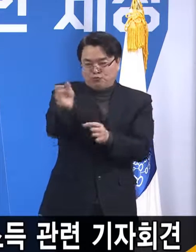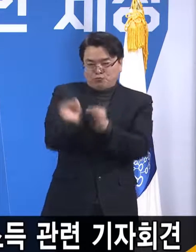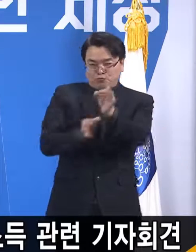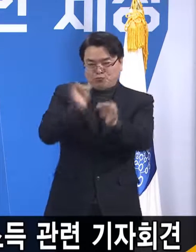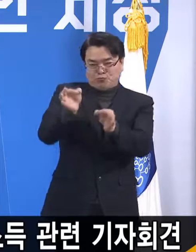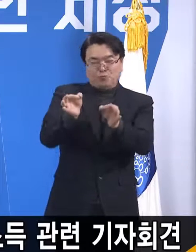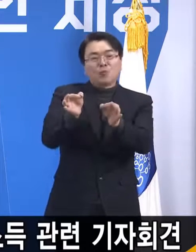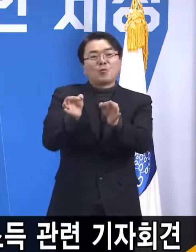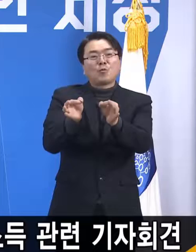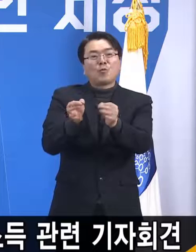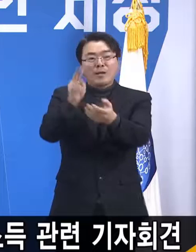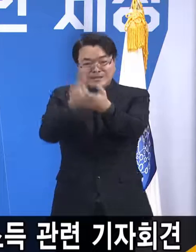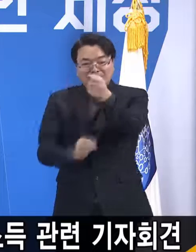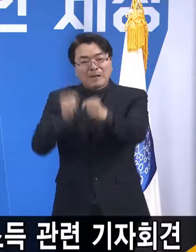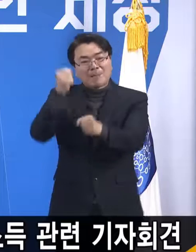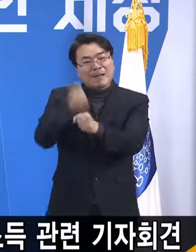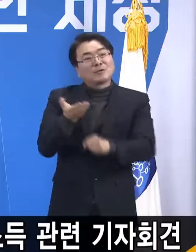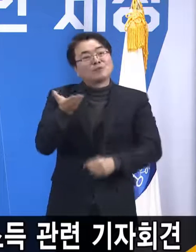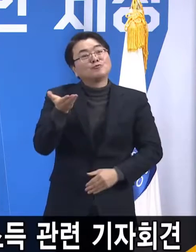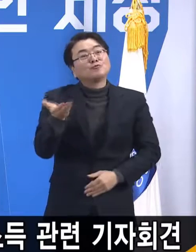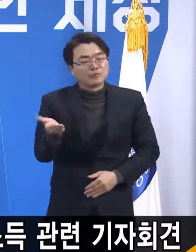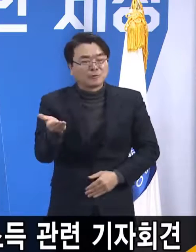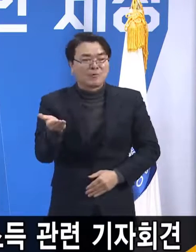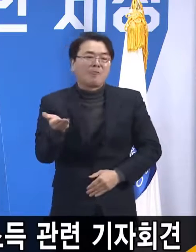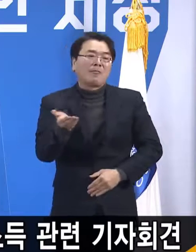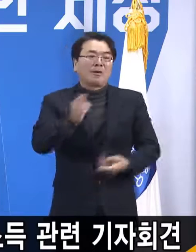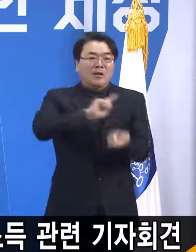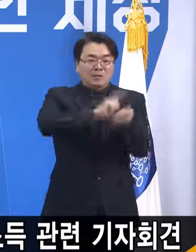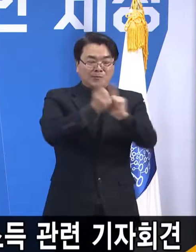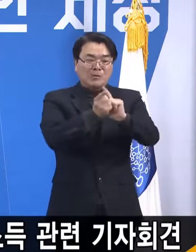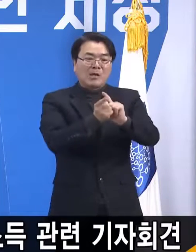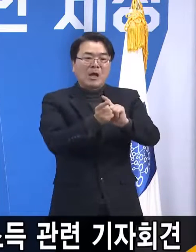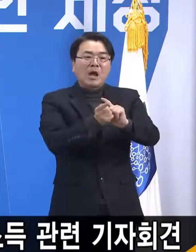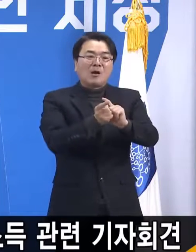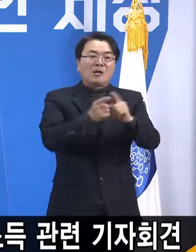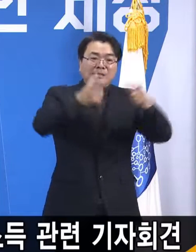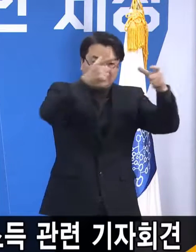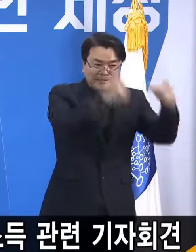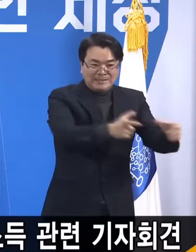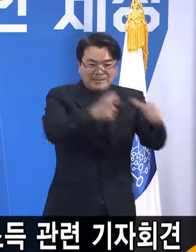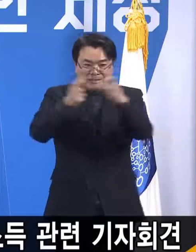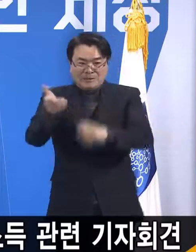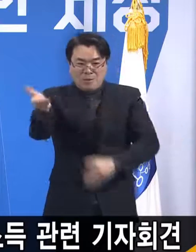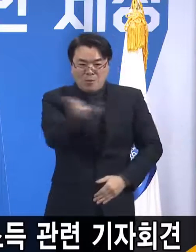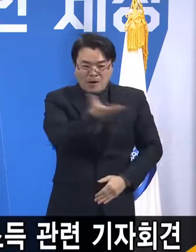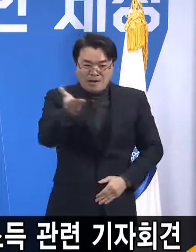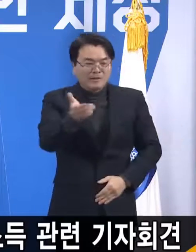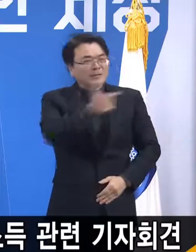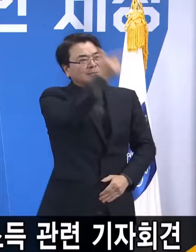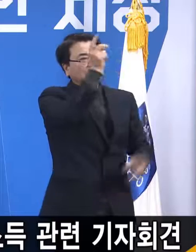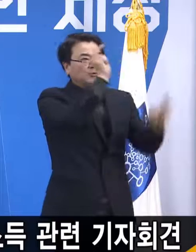효과는 소위 매출의 수직이동 수평이동 수직이동 이 두 가지가 동시에 있는데